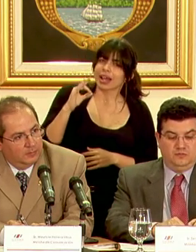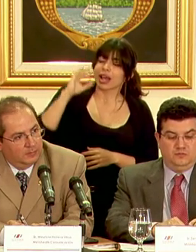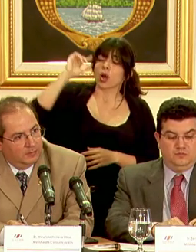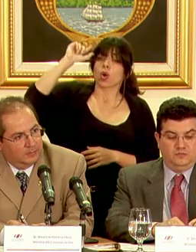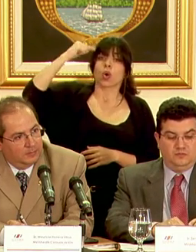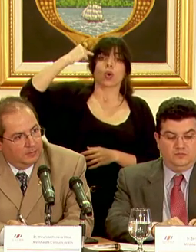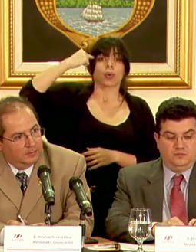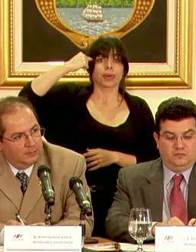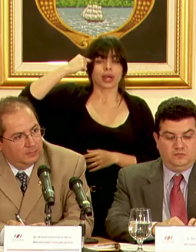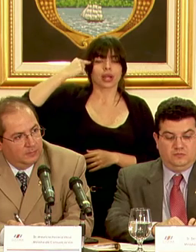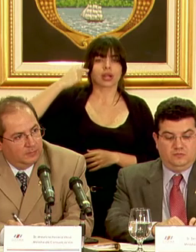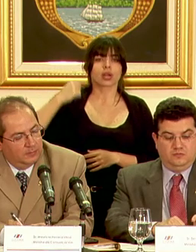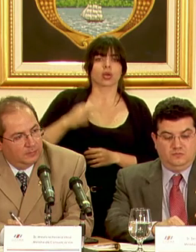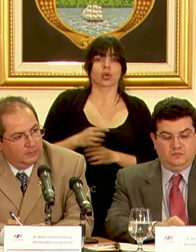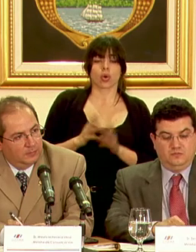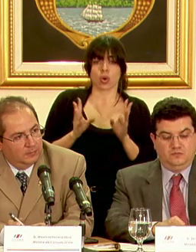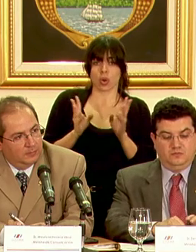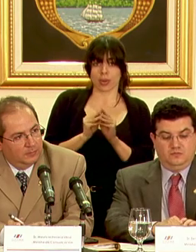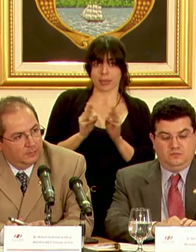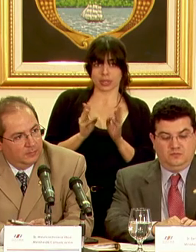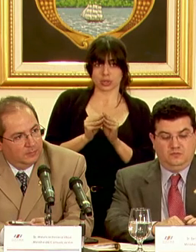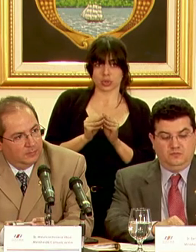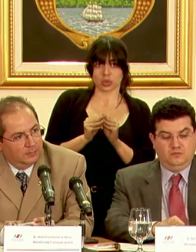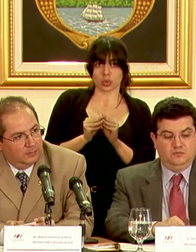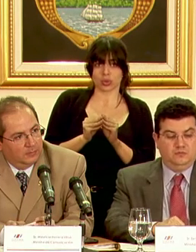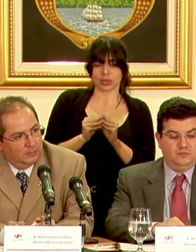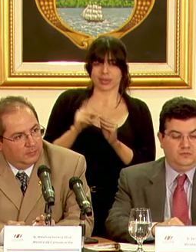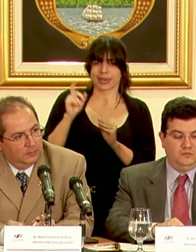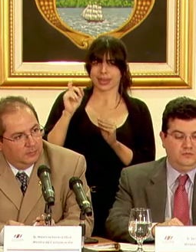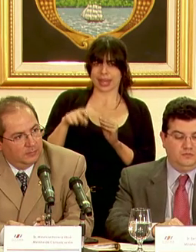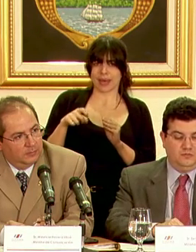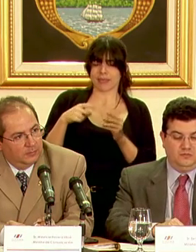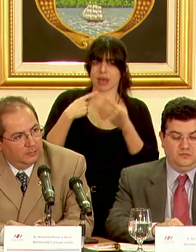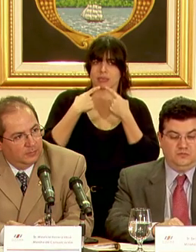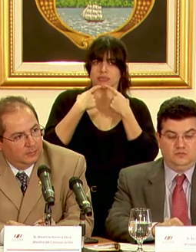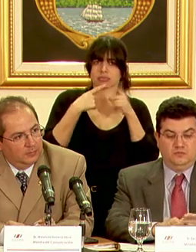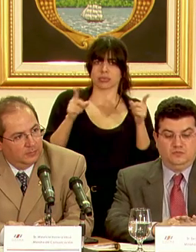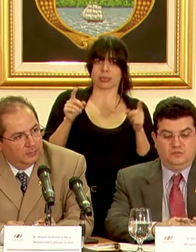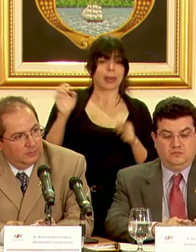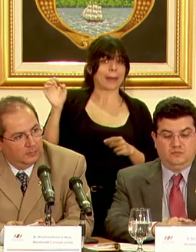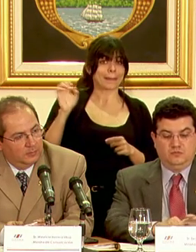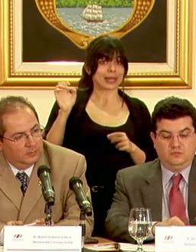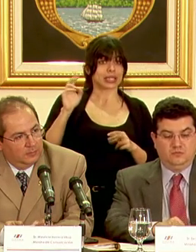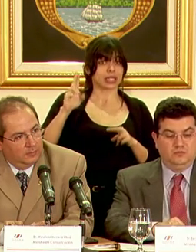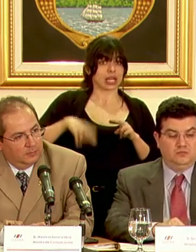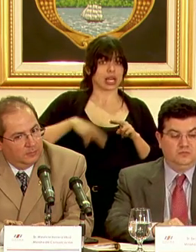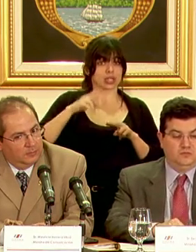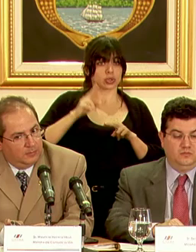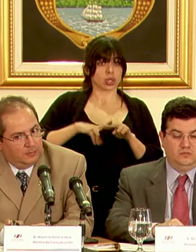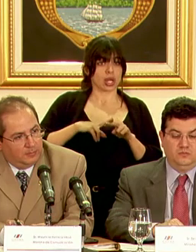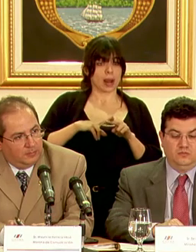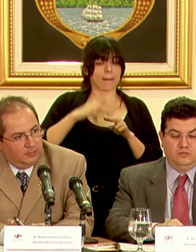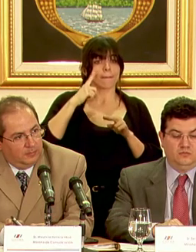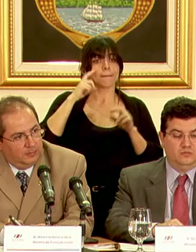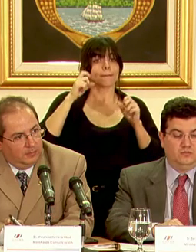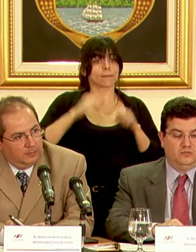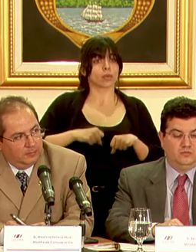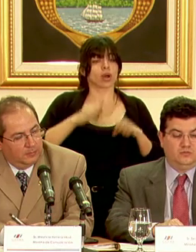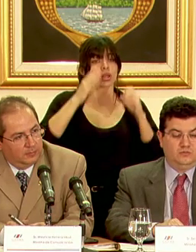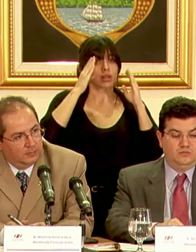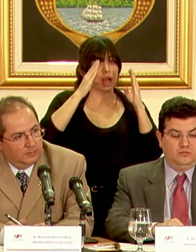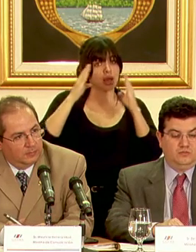gobierno la comisión debe declarar emergencia nacional para atender